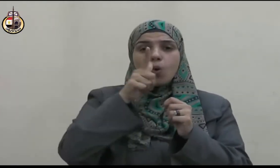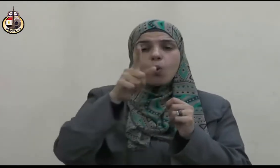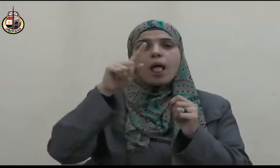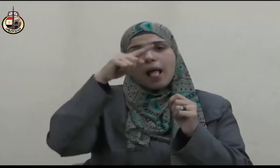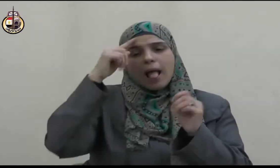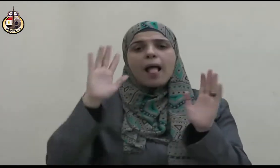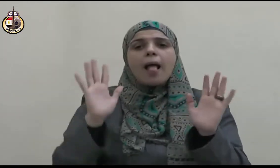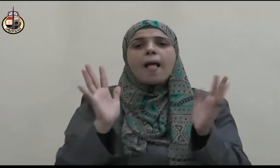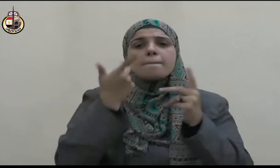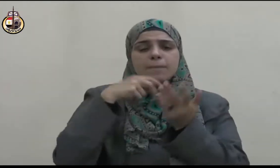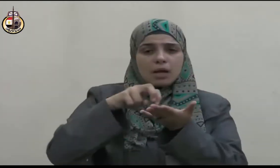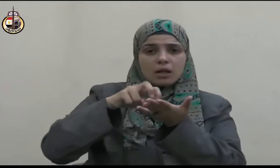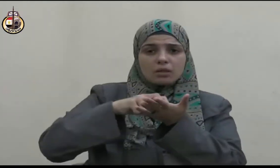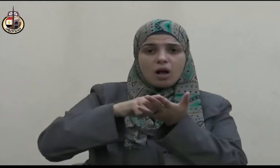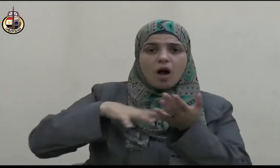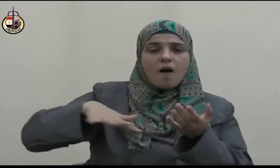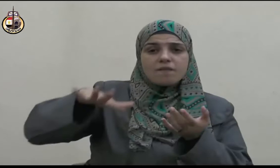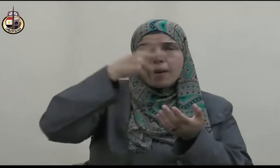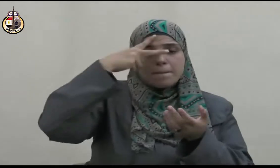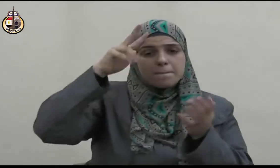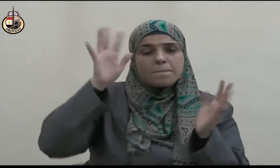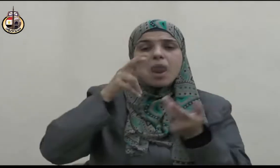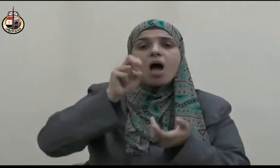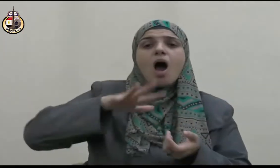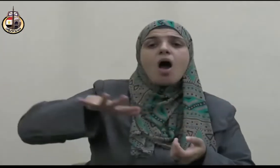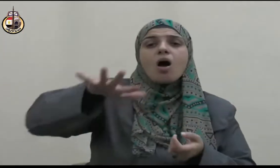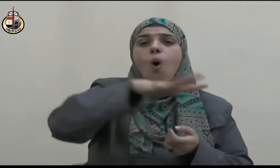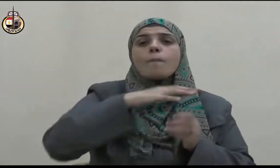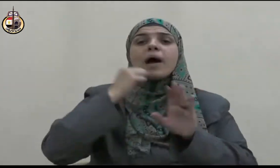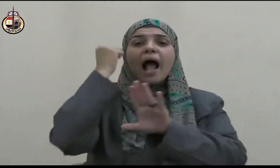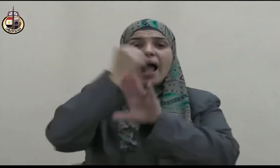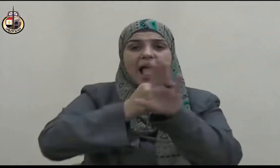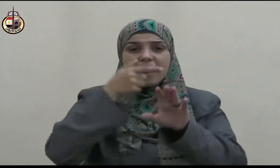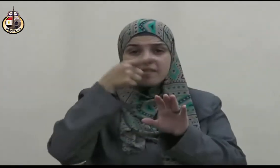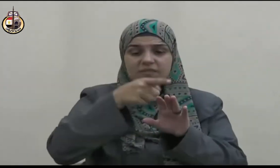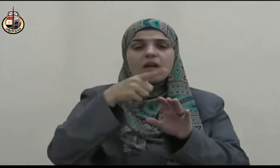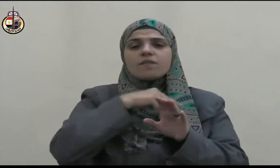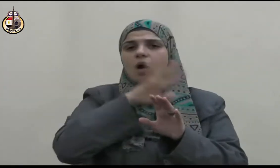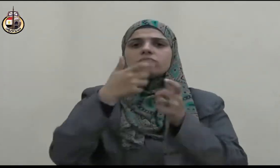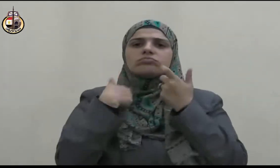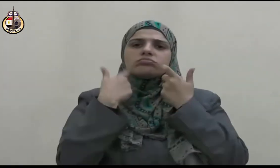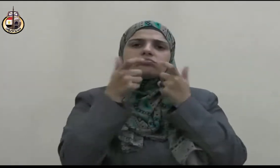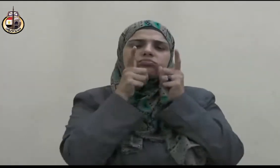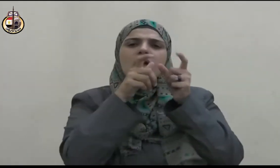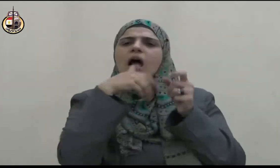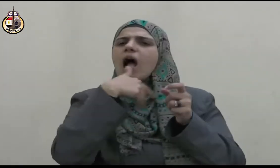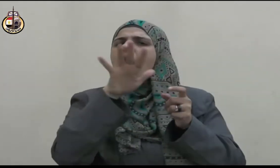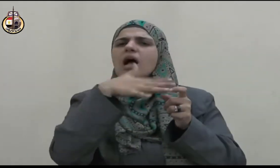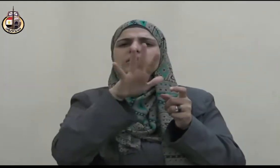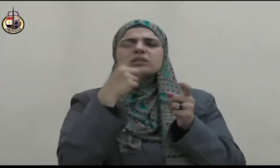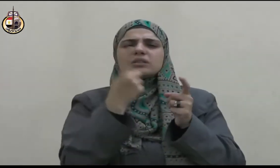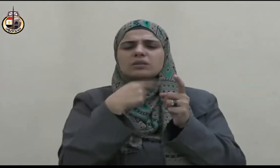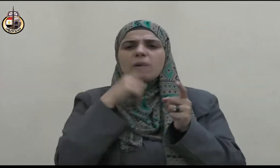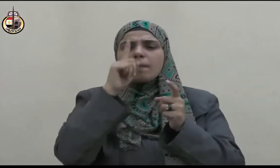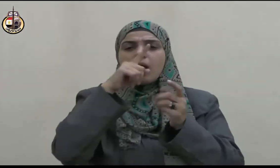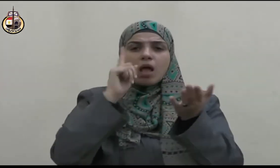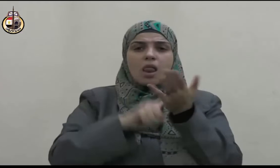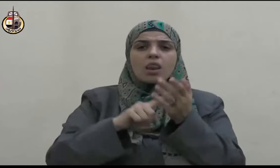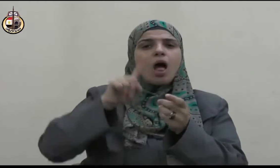عليه وسلم أوفى الناس فلم يتنكر يوما لأحد ولم ينس يوما